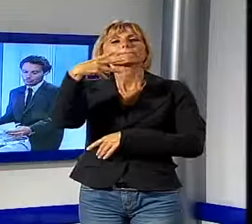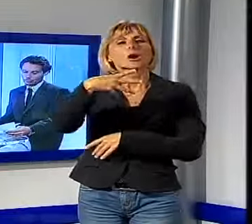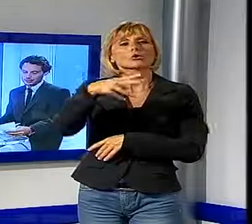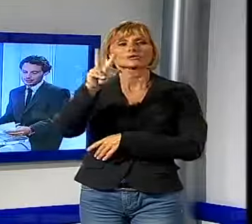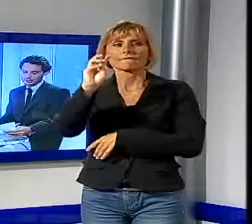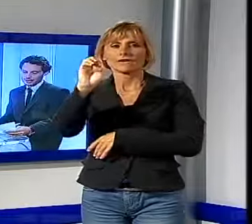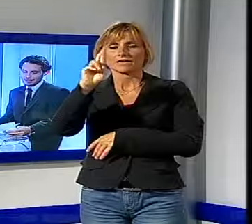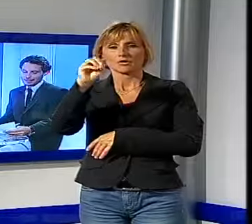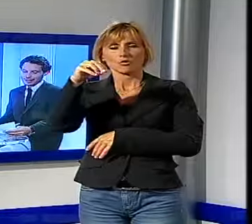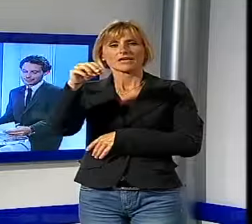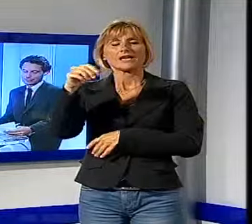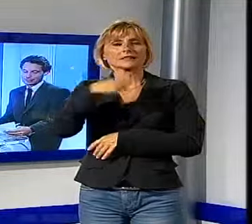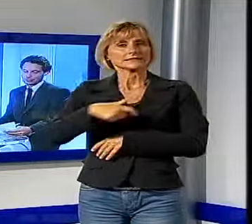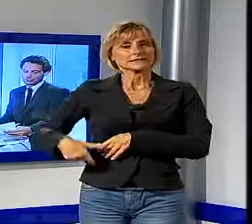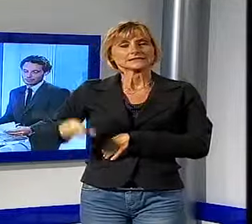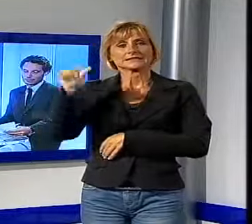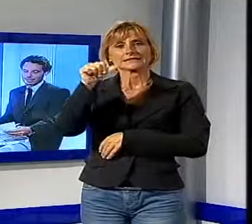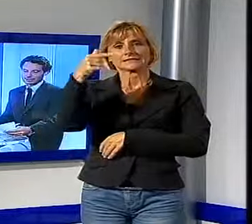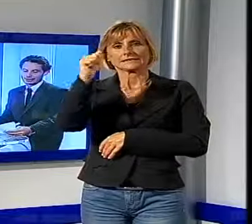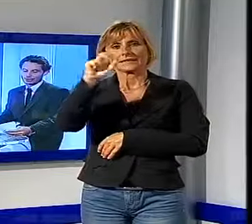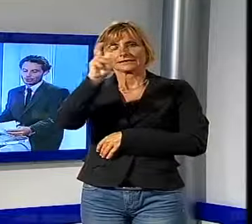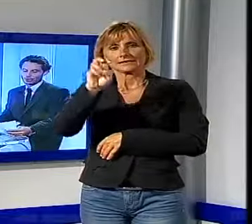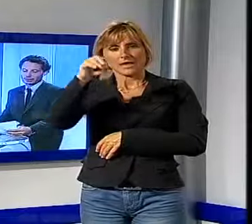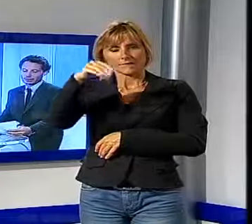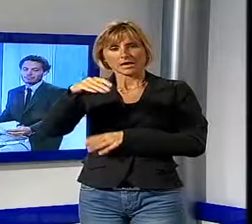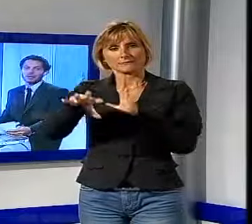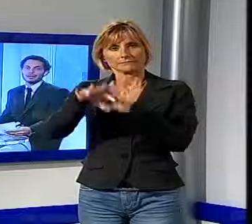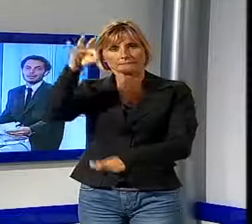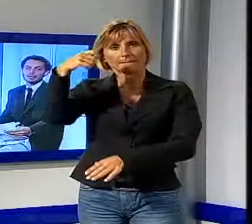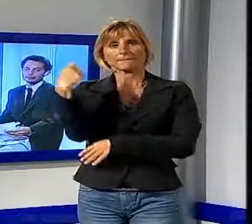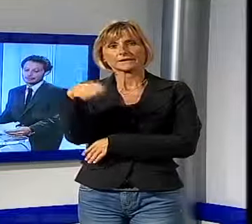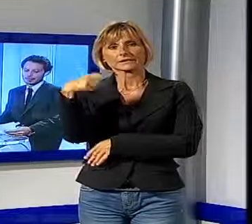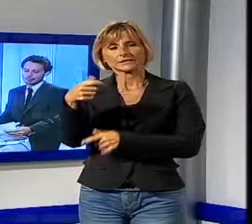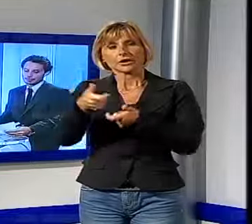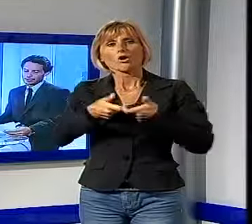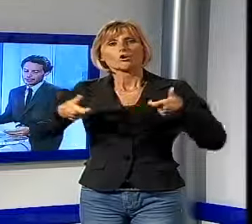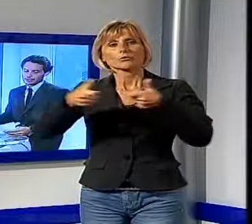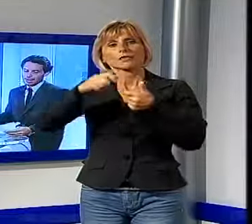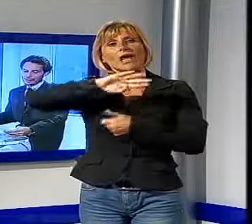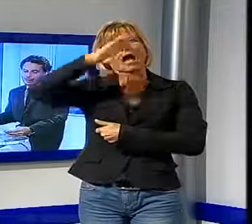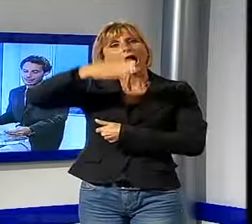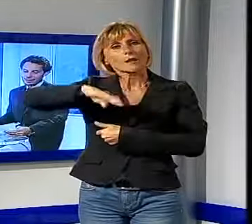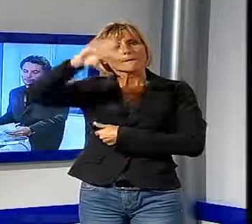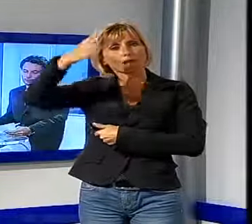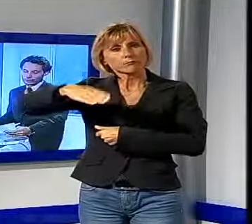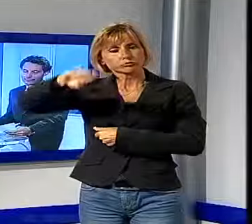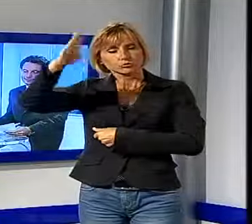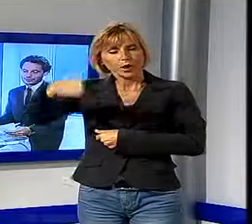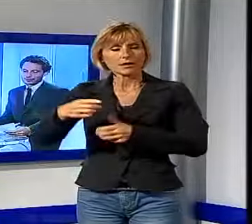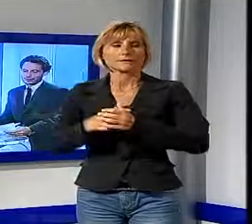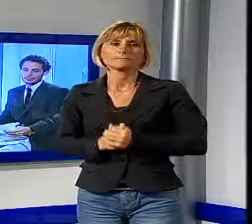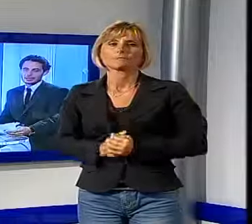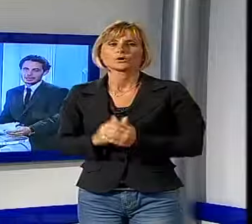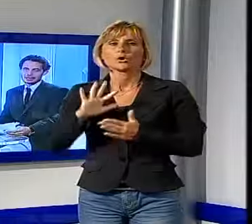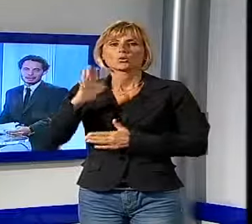sindaco di Staziema, è stato eletto presidente della comunità del Parco delle Alpi a Puane. Un'altra